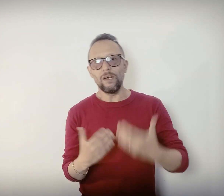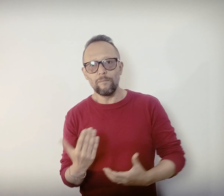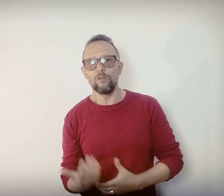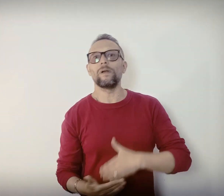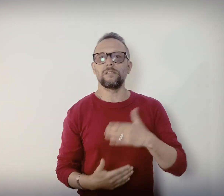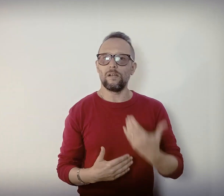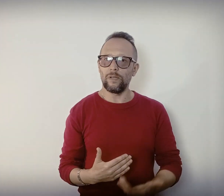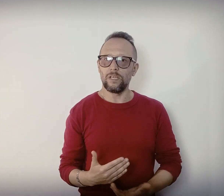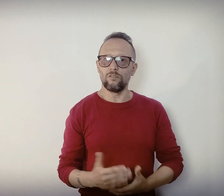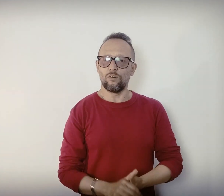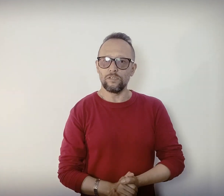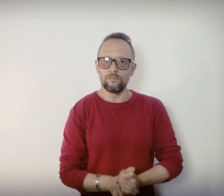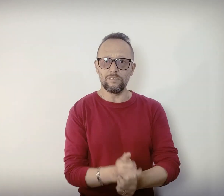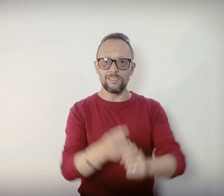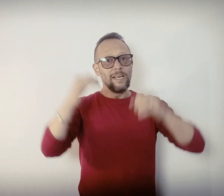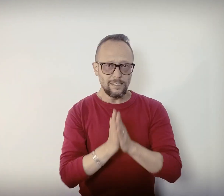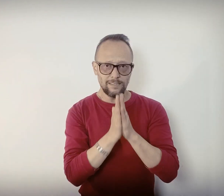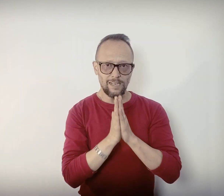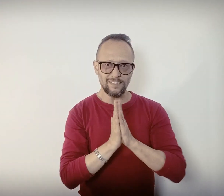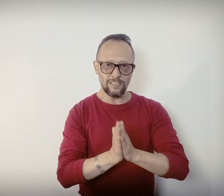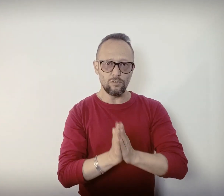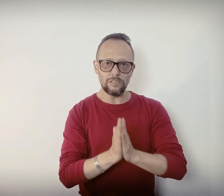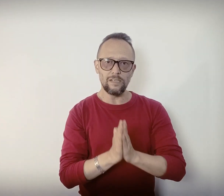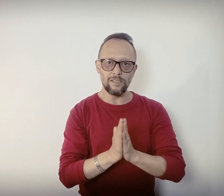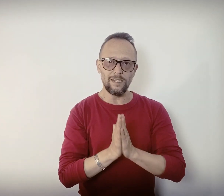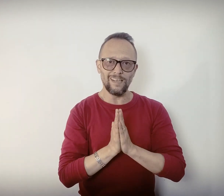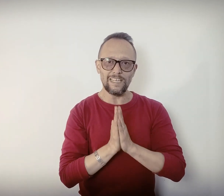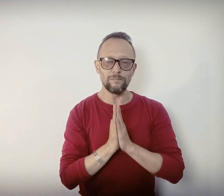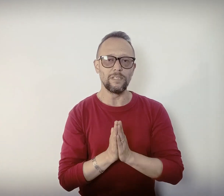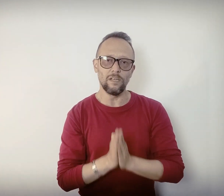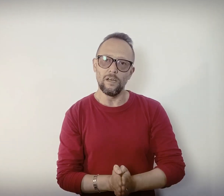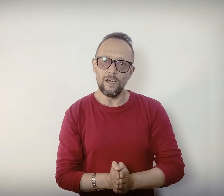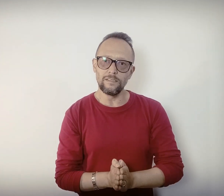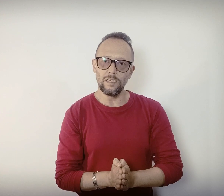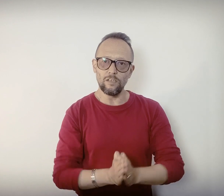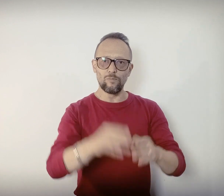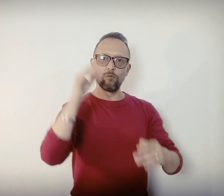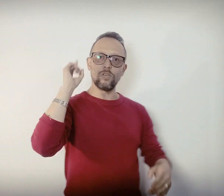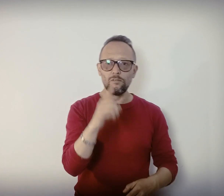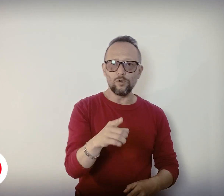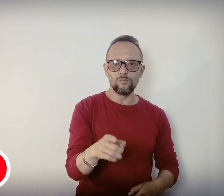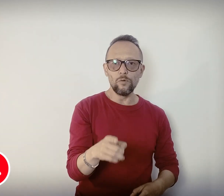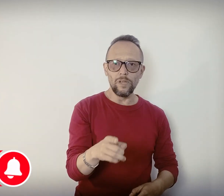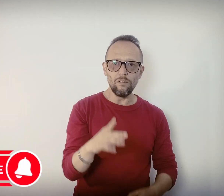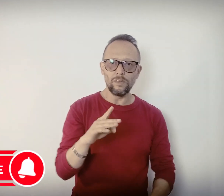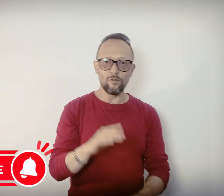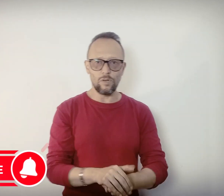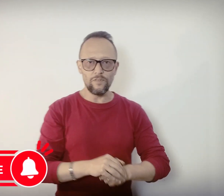camino para seguir aprendiendo y todo eso entonces estas eran las tres cosas que les quería transmitir así que nos vemos en un próximo video de fotografía